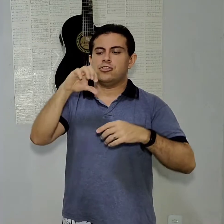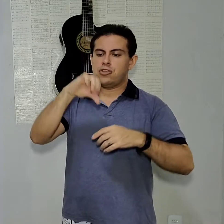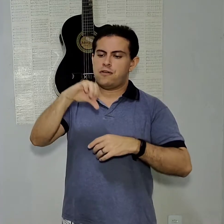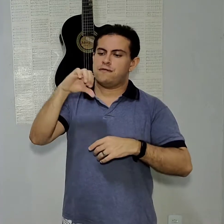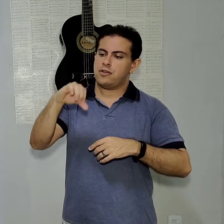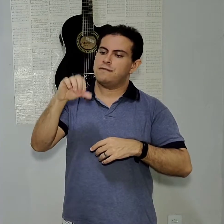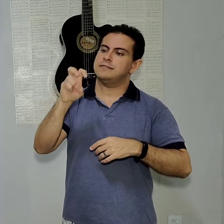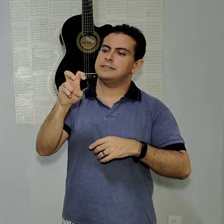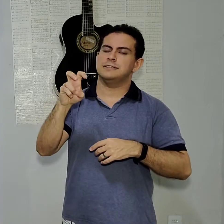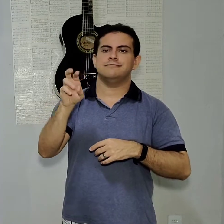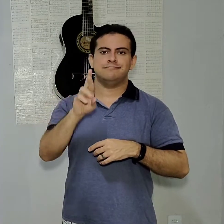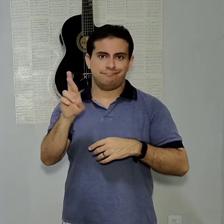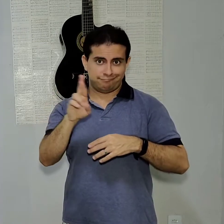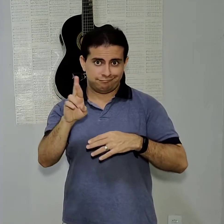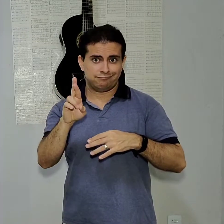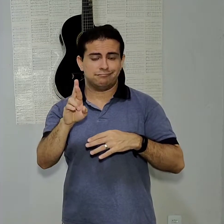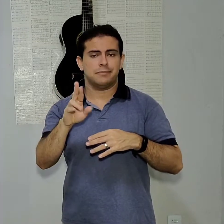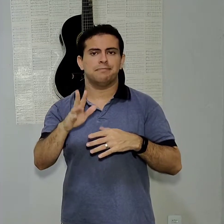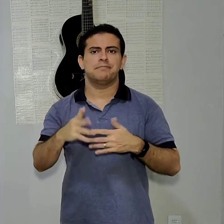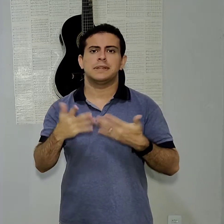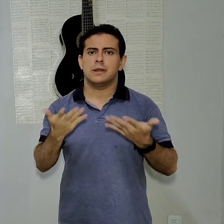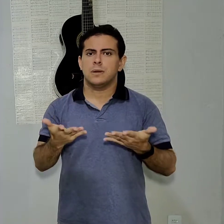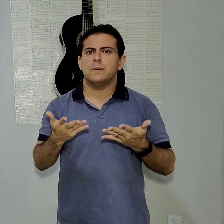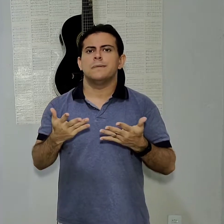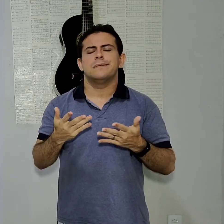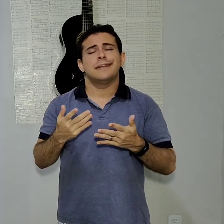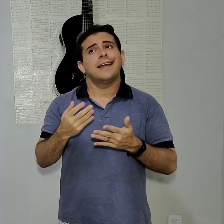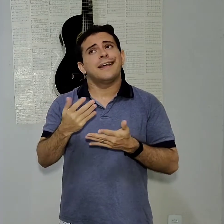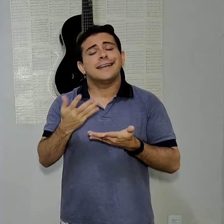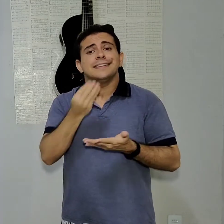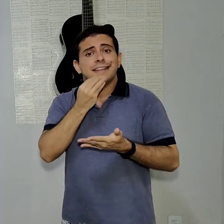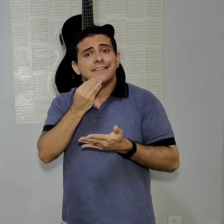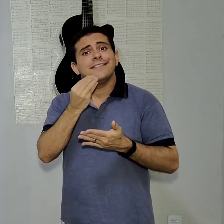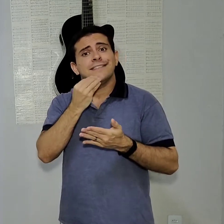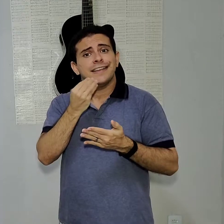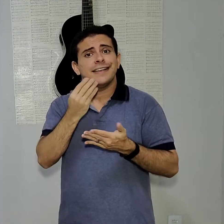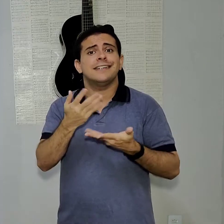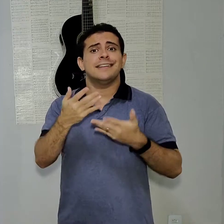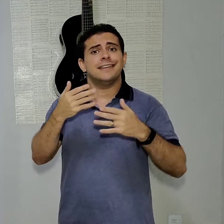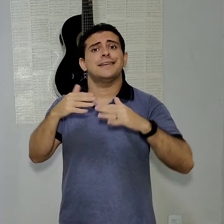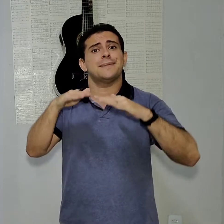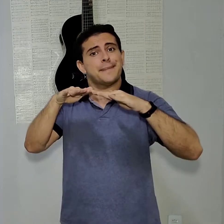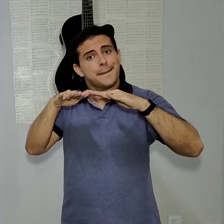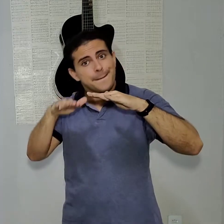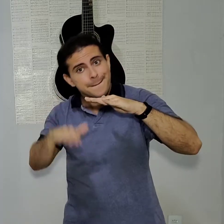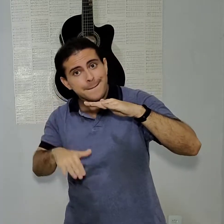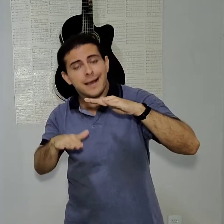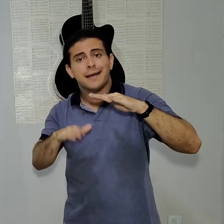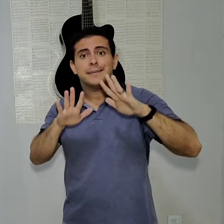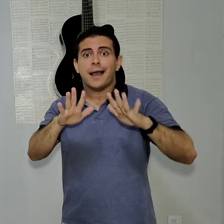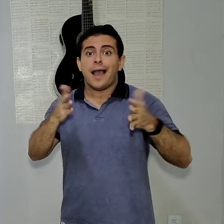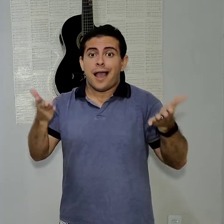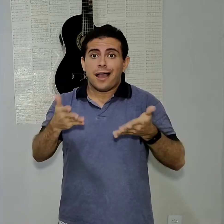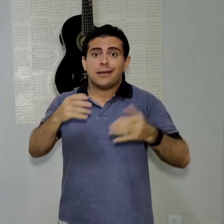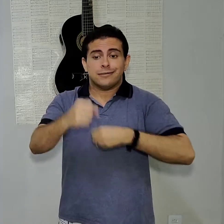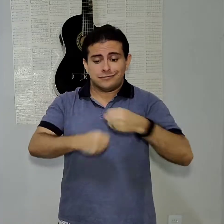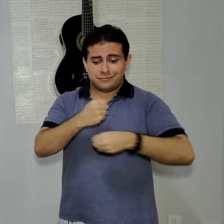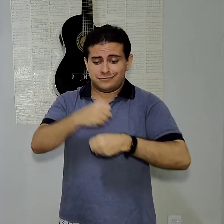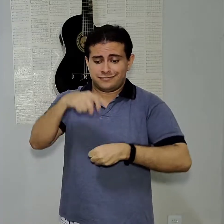Então, geralmente, né? Eu indicaria esses preços bem mais abaixo. Mas, por conta desse ano, a gente está em pandemia. Os preços